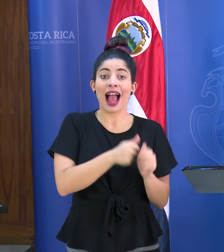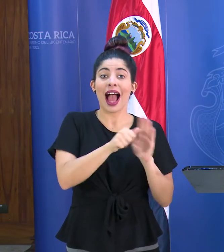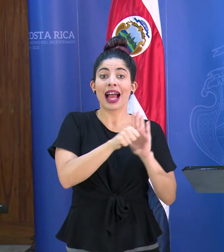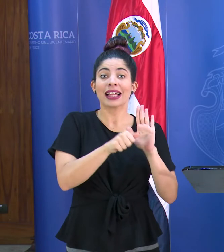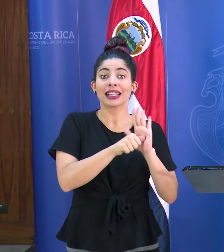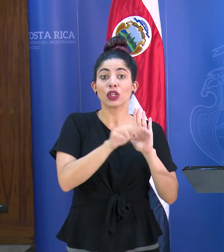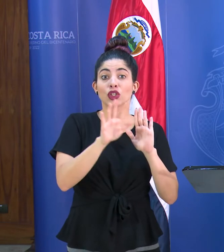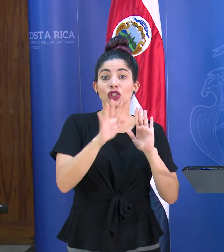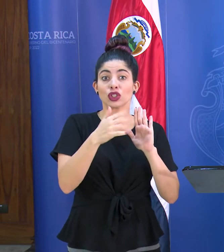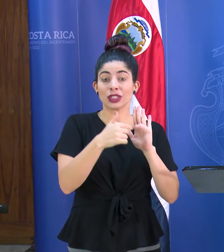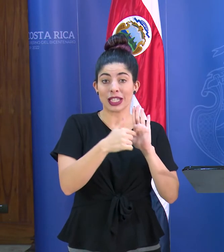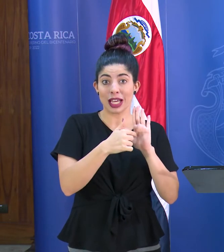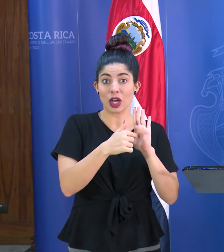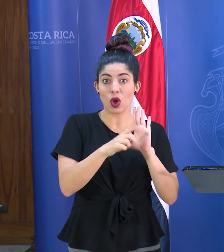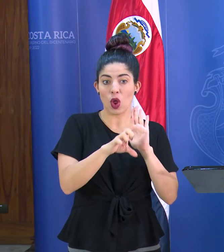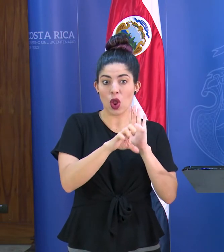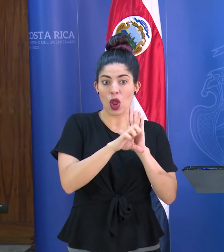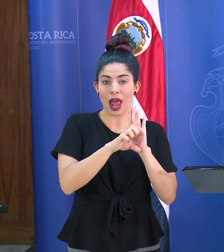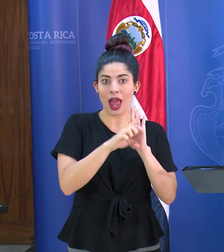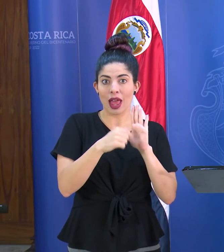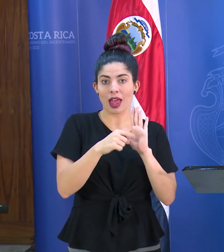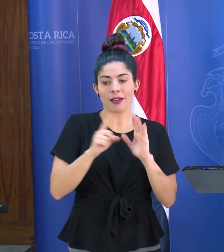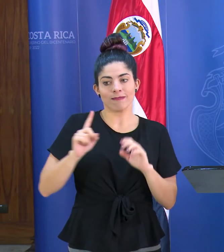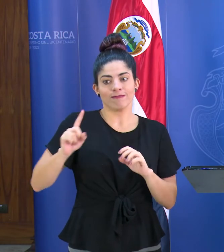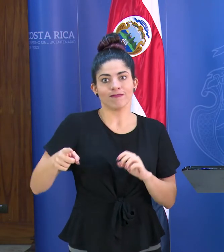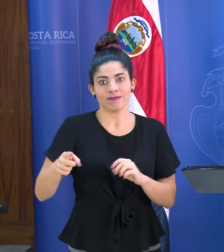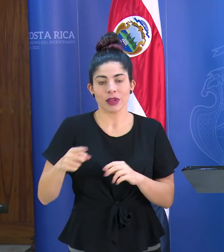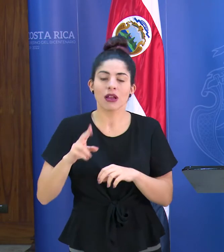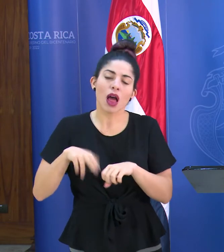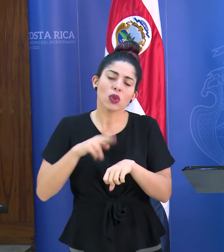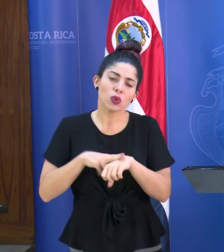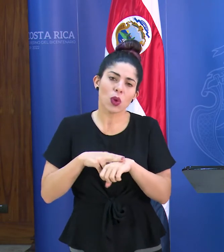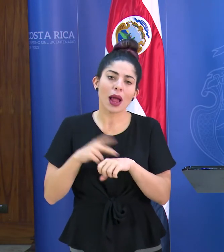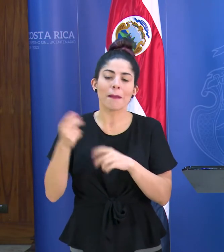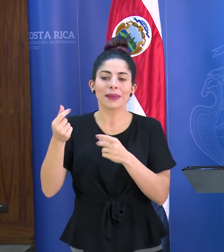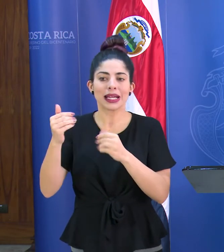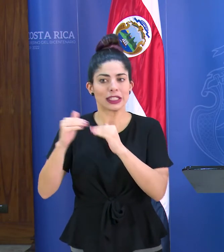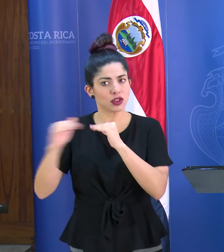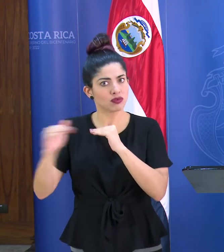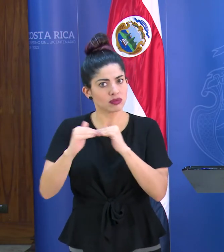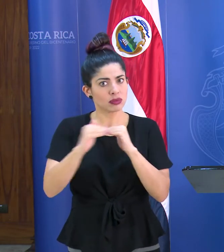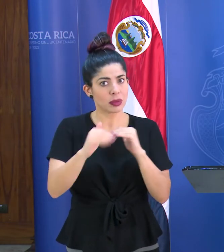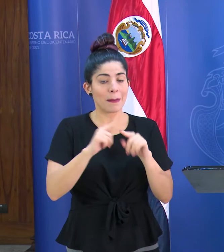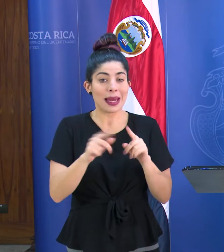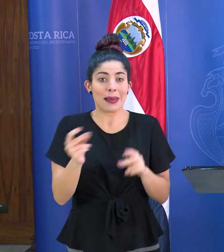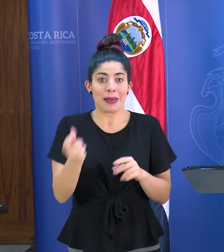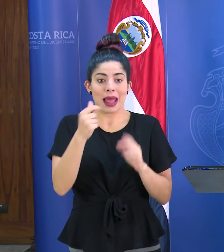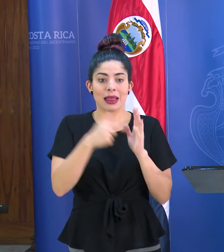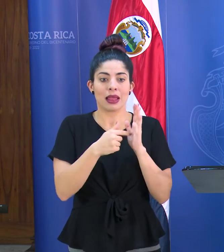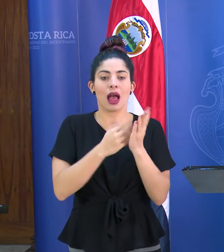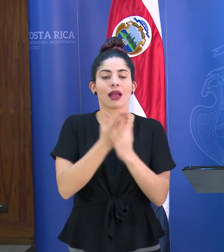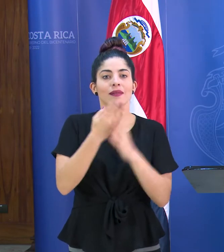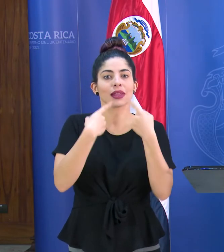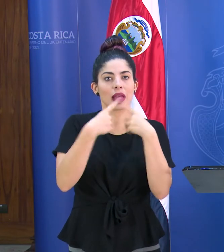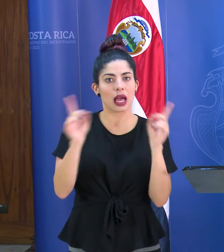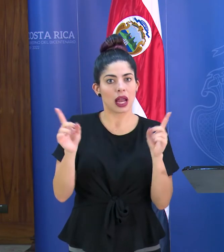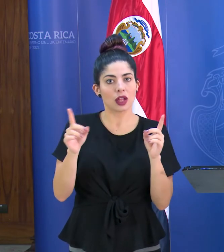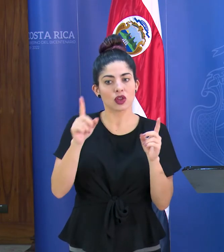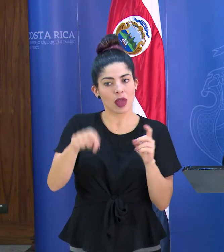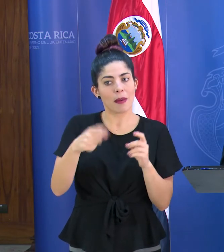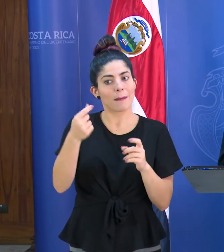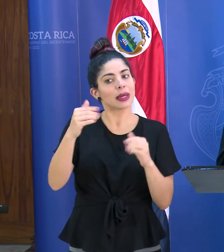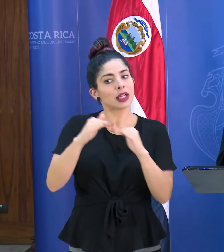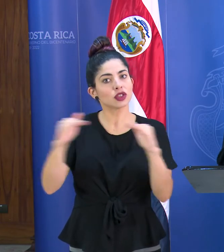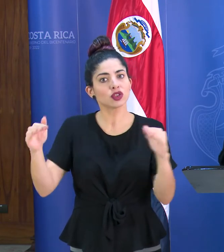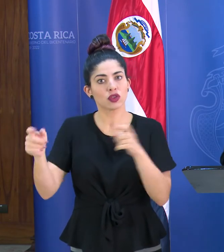Competencia a regular esos precios en forma temporal, naturalmente, pero eso se haría en forma inmediata vía decreto. También estamos